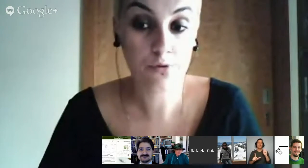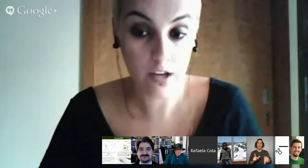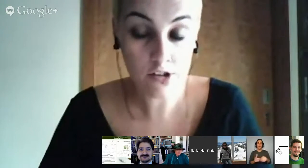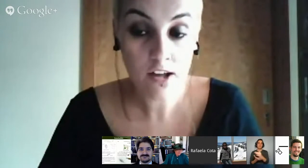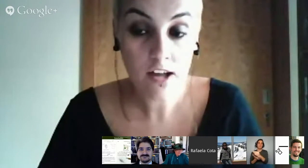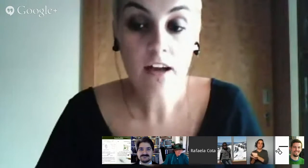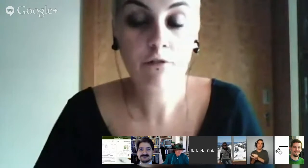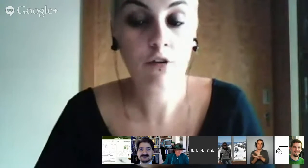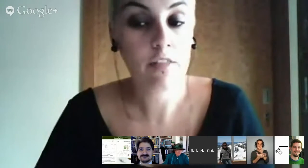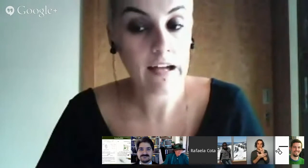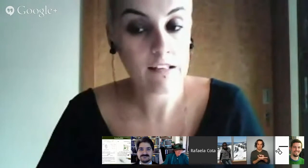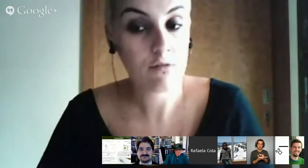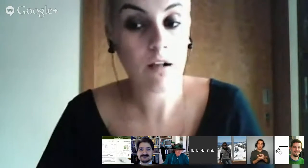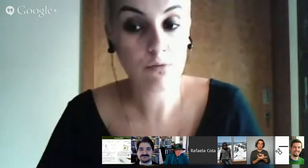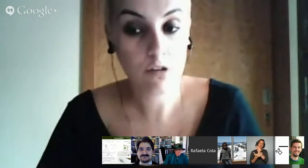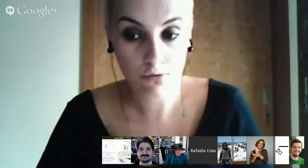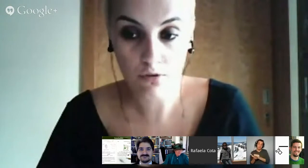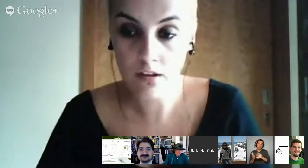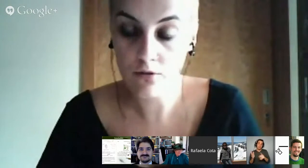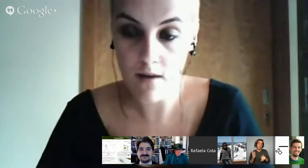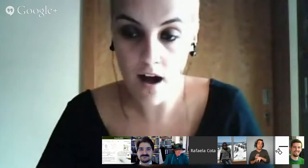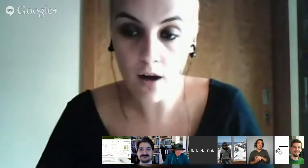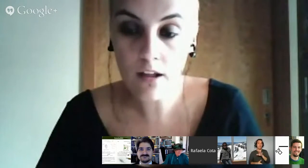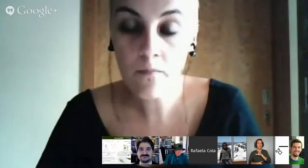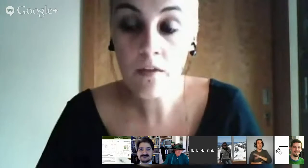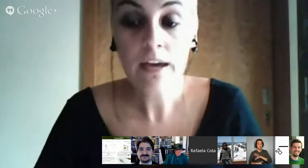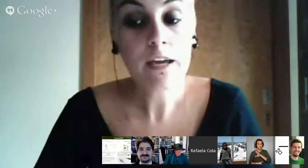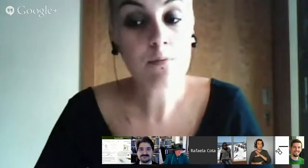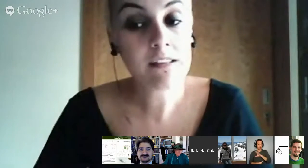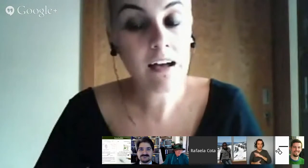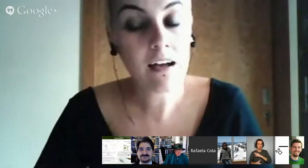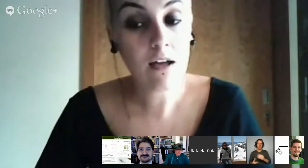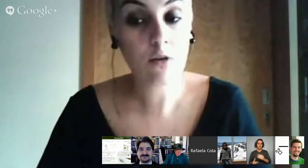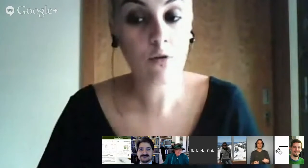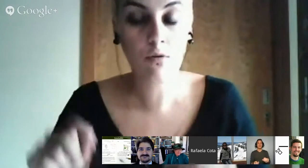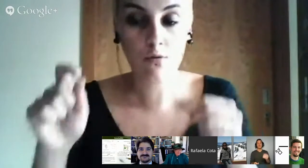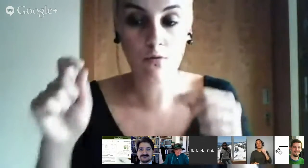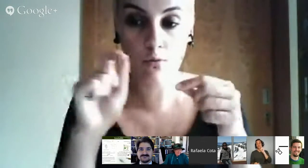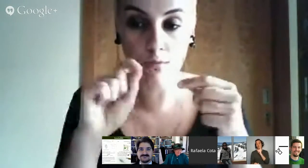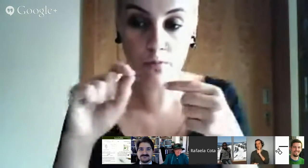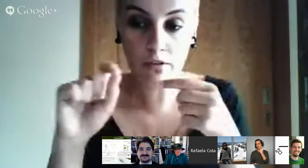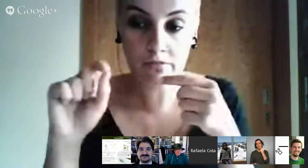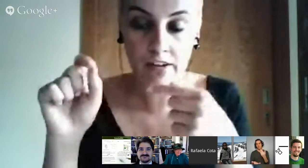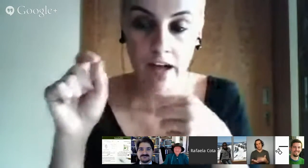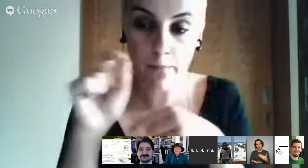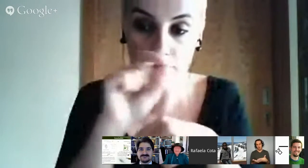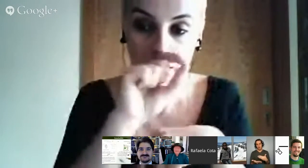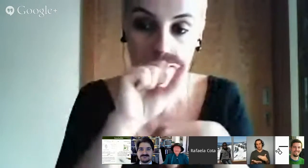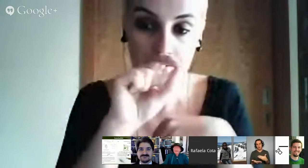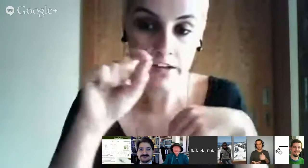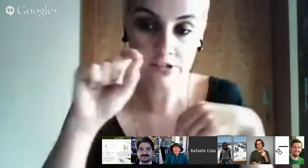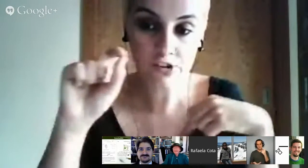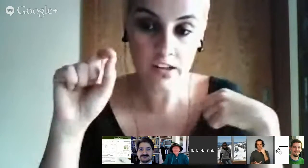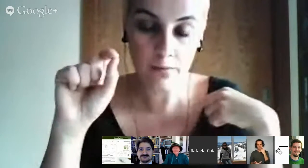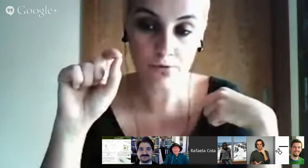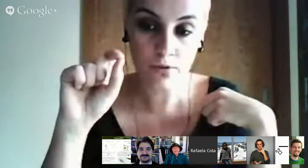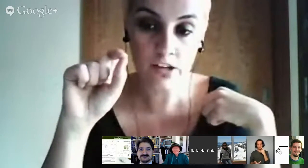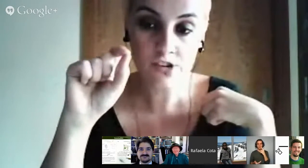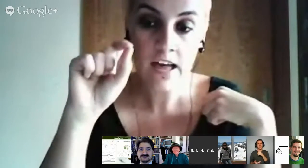português que foram dados a uma aluna surda numa aula e portanto como se pode verificar por cima da frase escrita em português